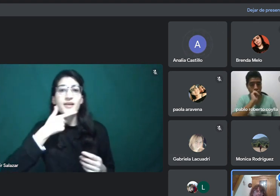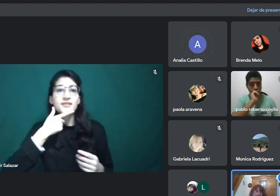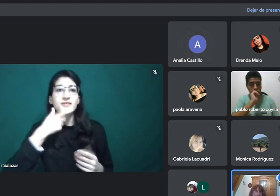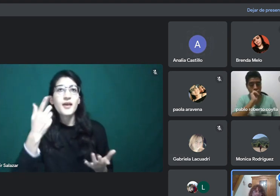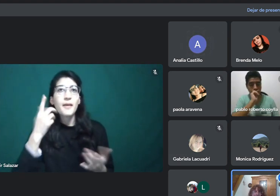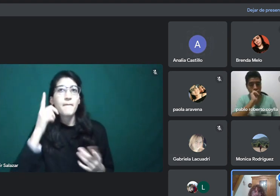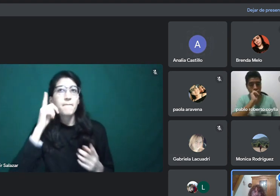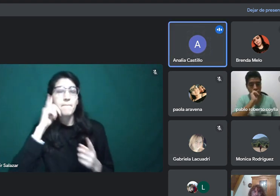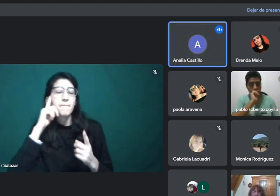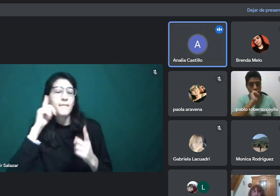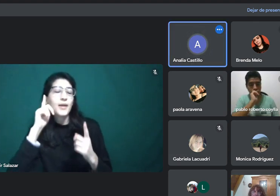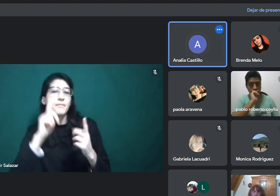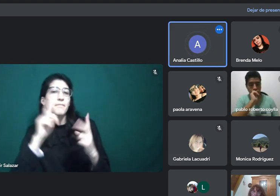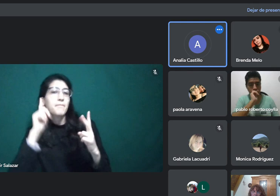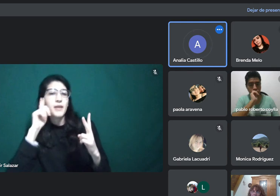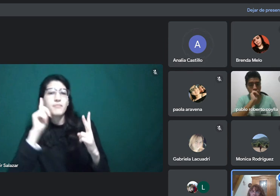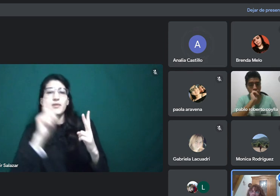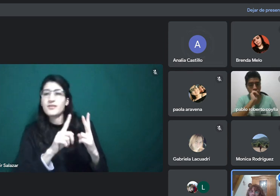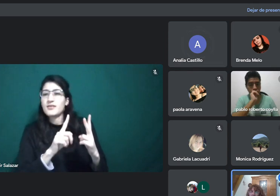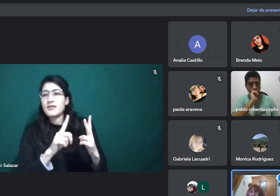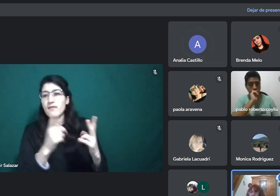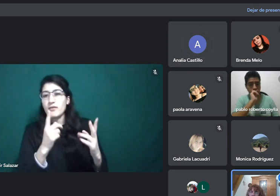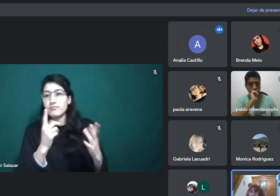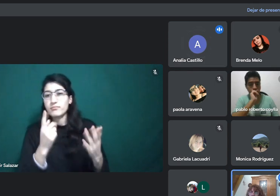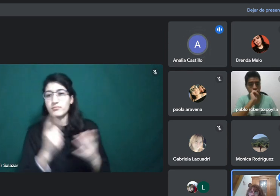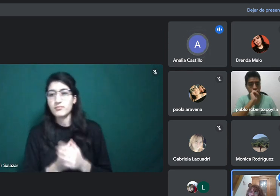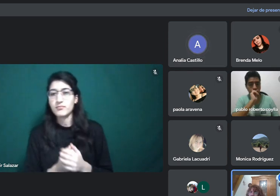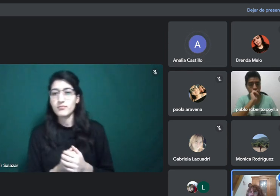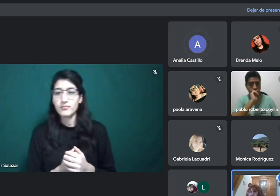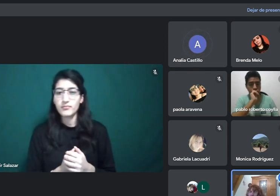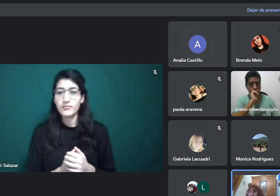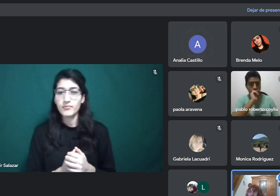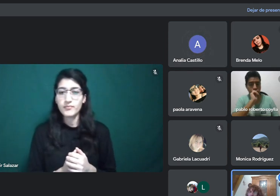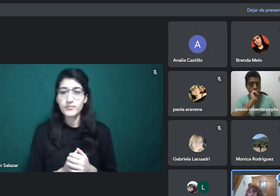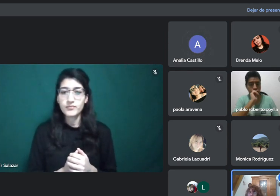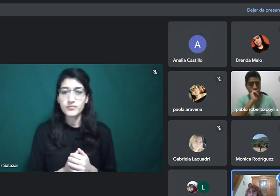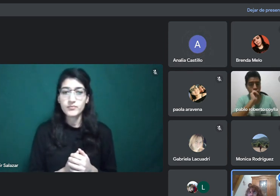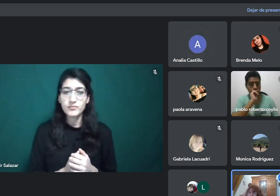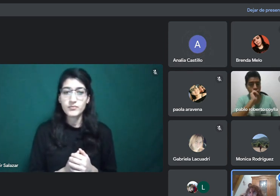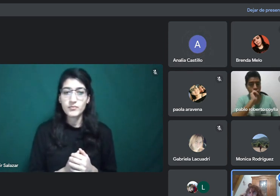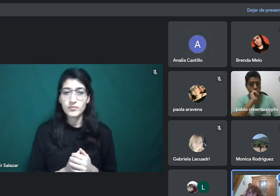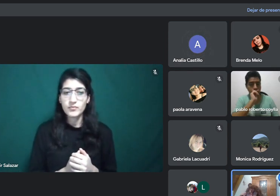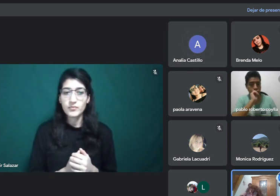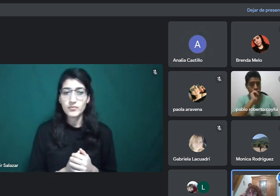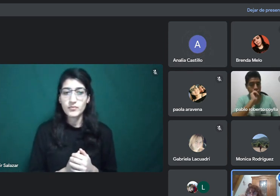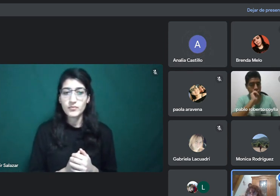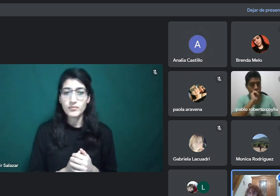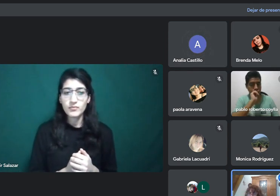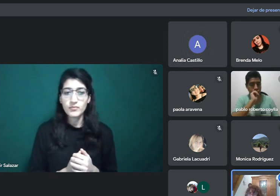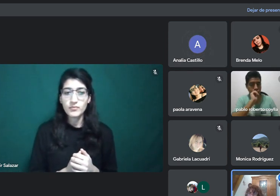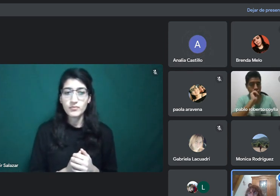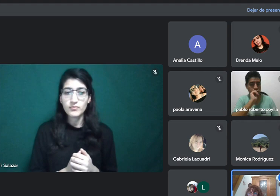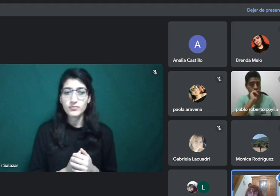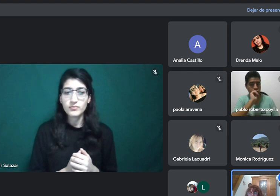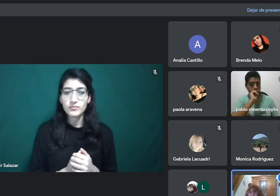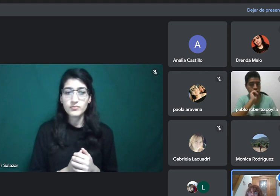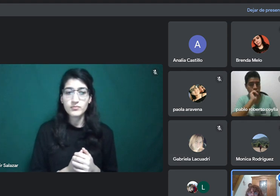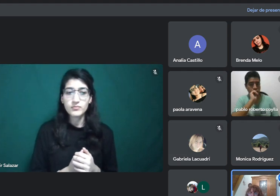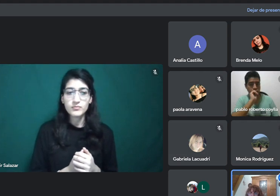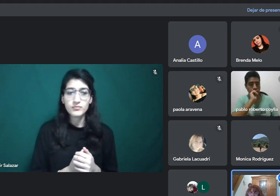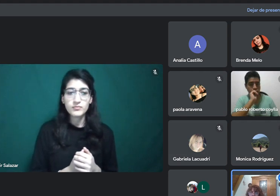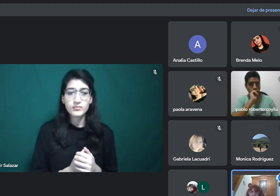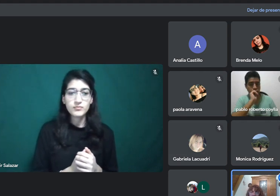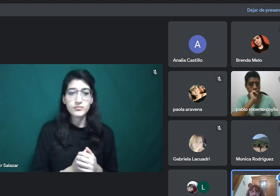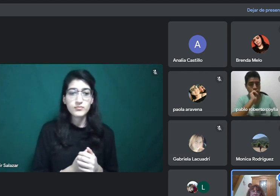enfoques. ¿Sí? Bien. La otra pregunta dice, ¿cuántas preposiciones se encuentran en la